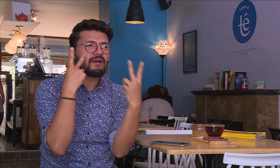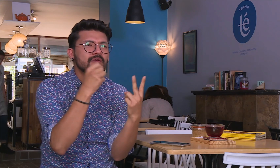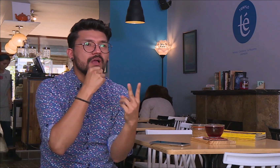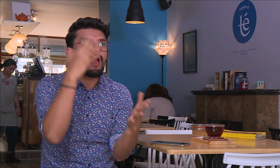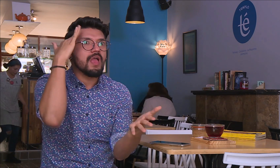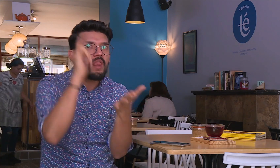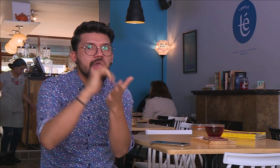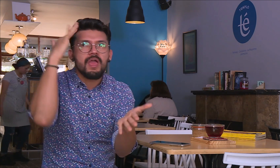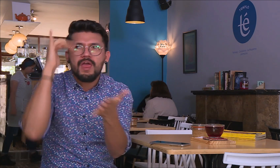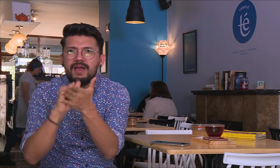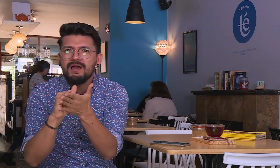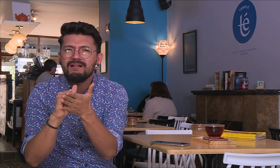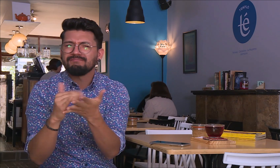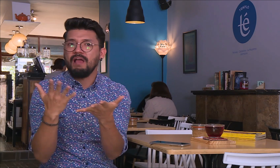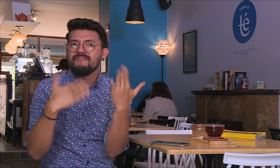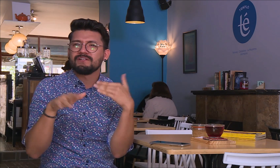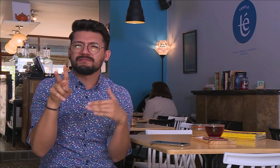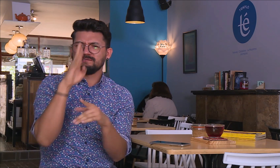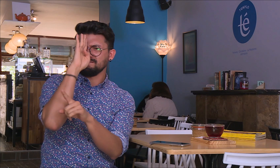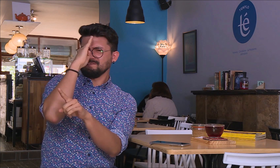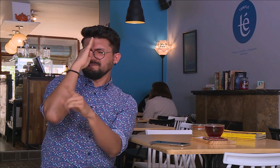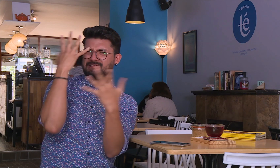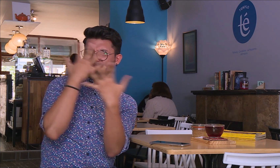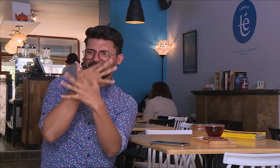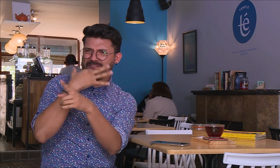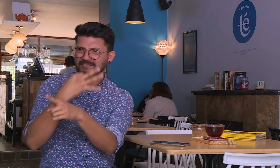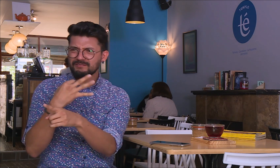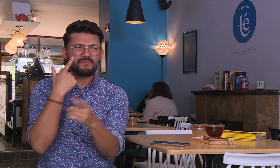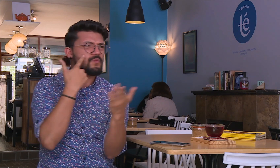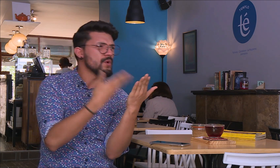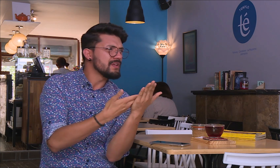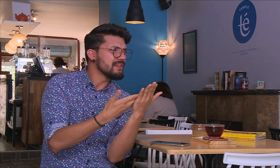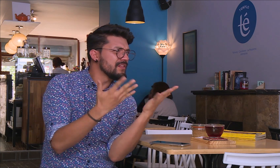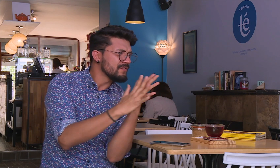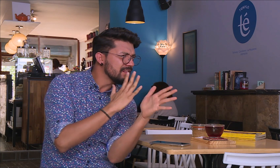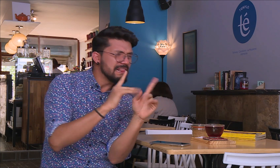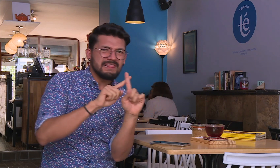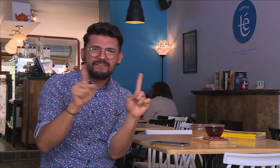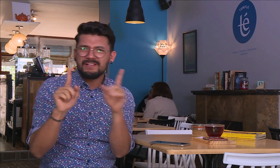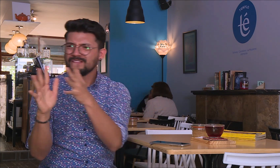Para los que no saben qué son las noticias falsas, es algo que vemos en el medio digital.